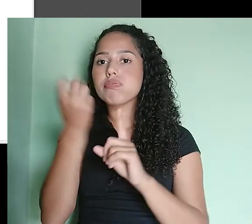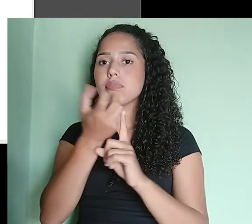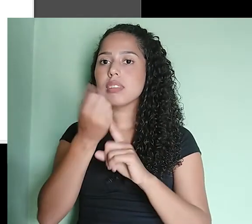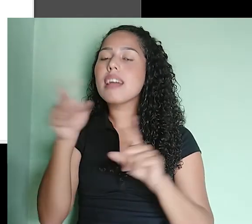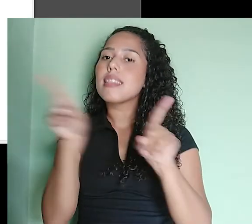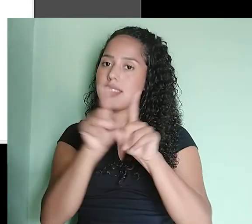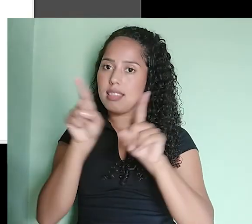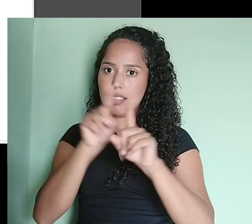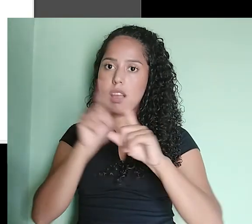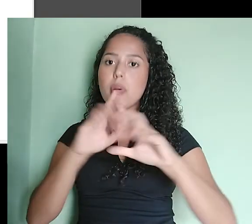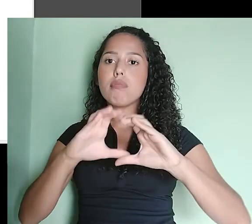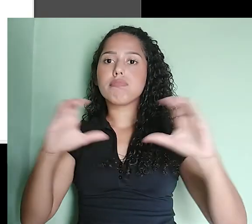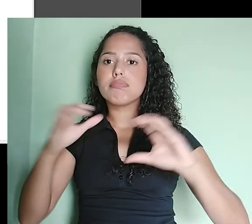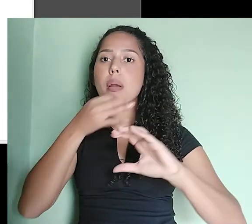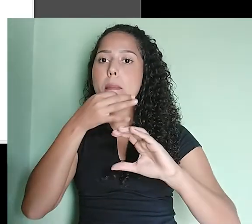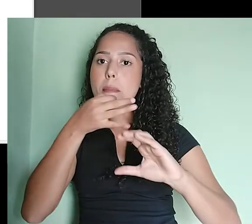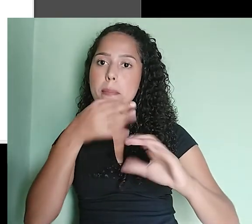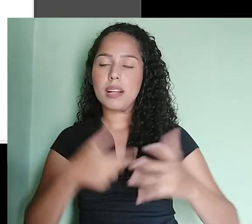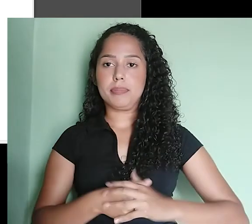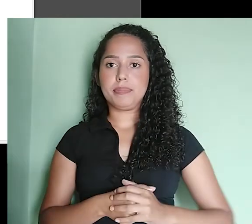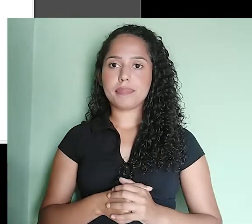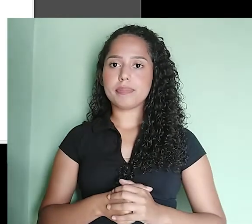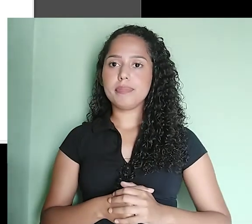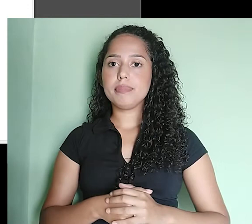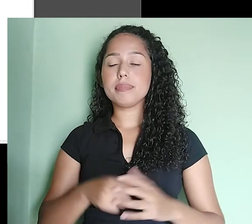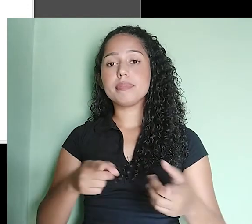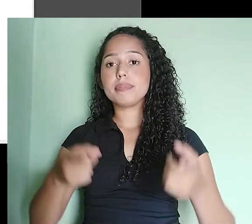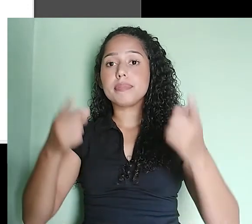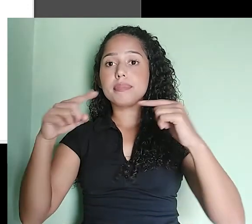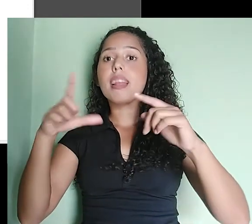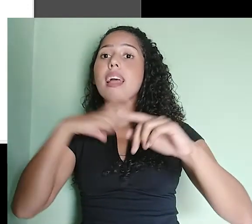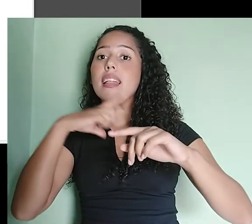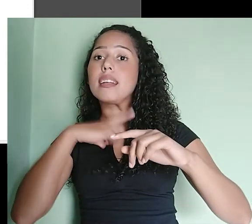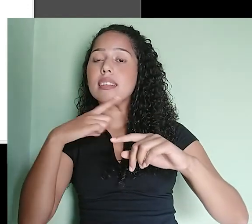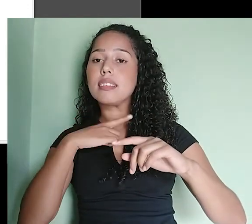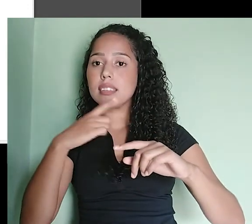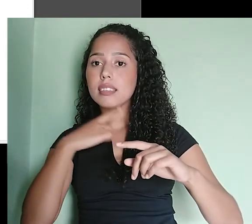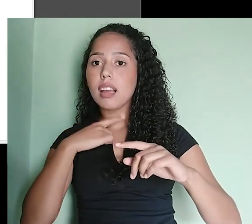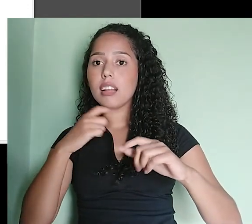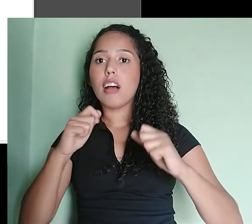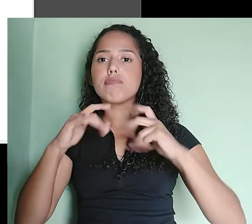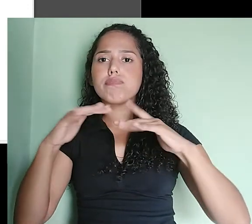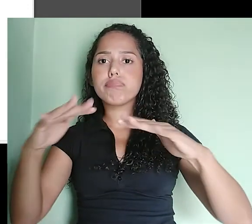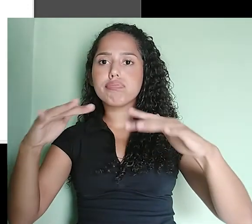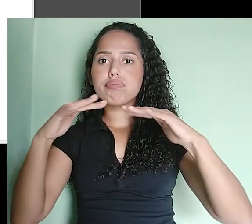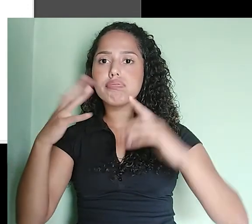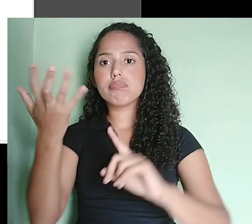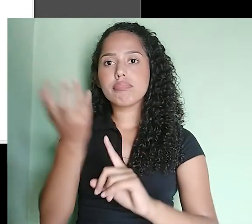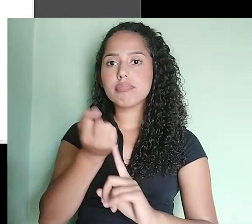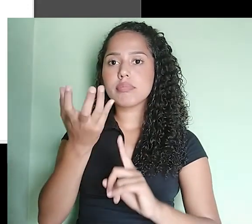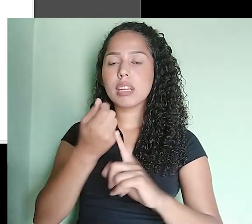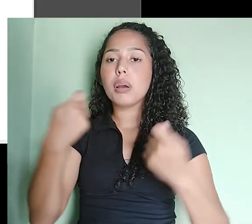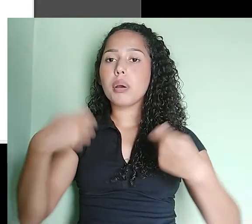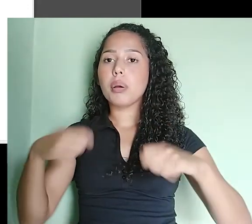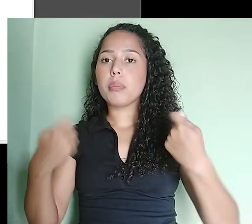placa. Aqui em reprodução e gravação, você precisa deixar no modo do drive, essa opção aqui.